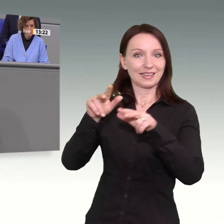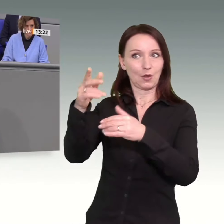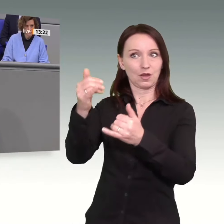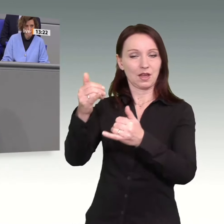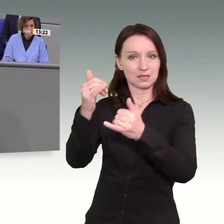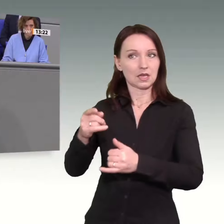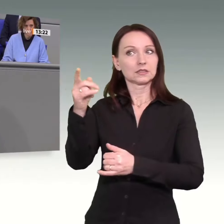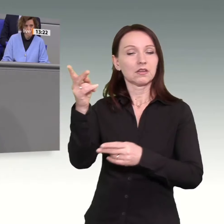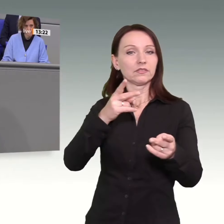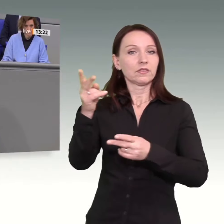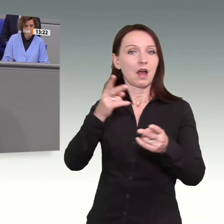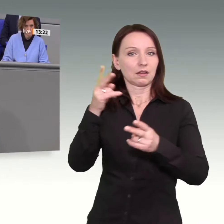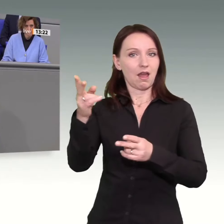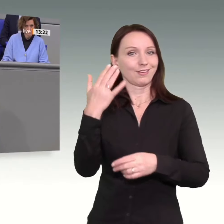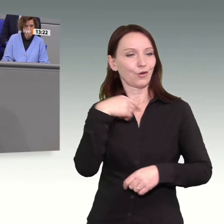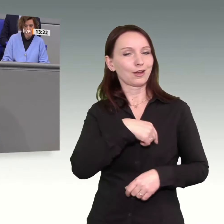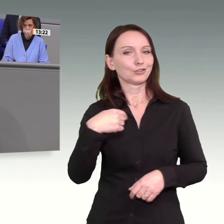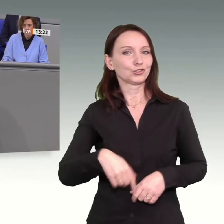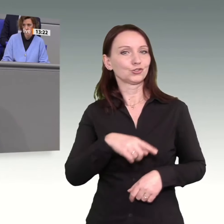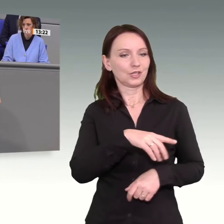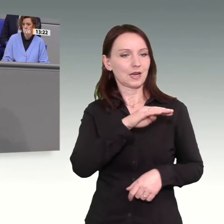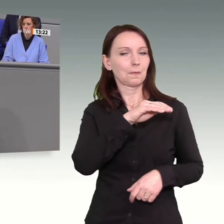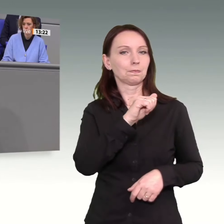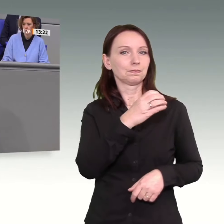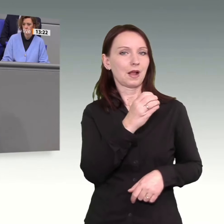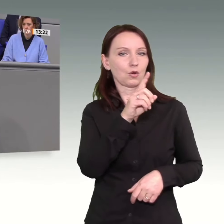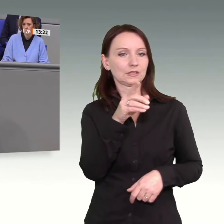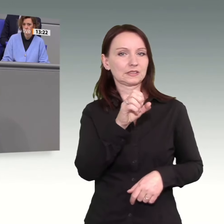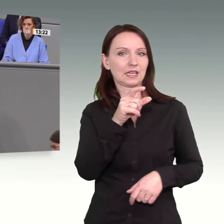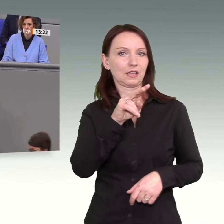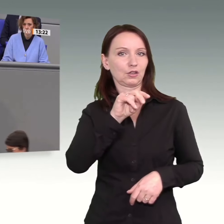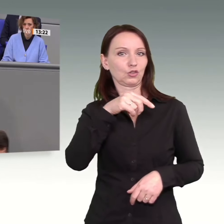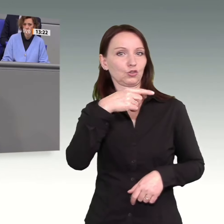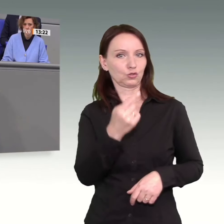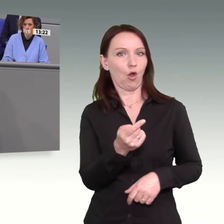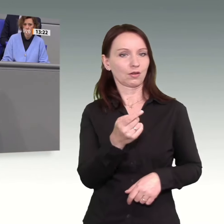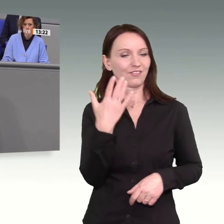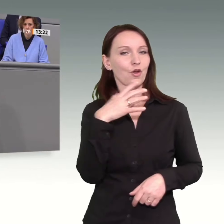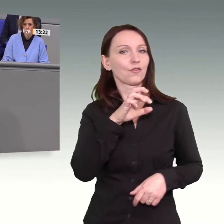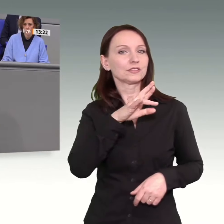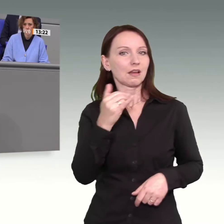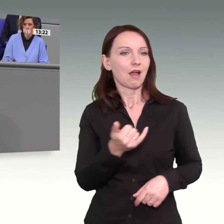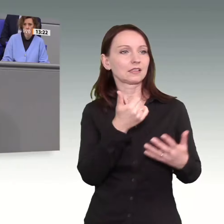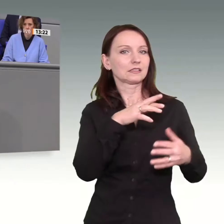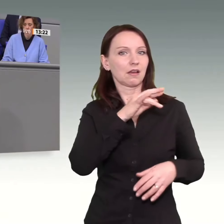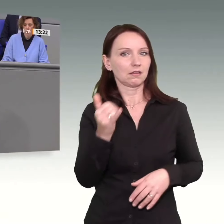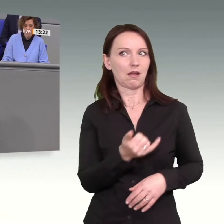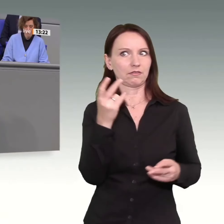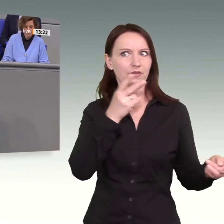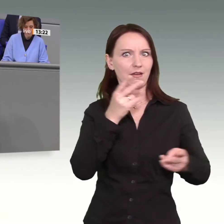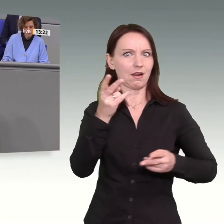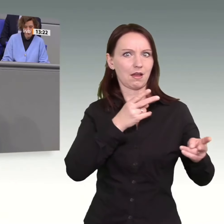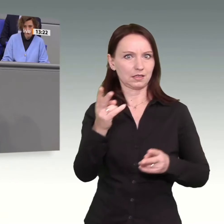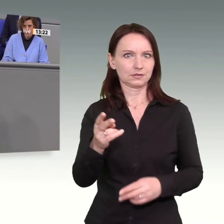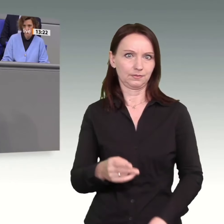der 50er und 60er zu vergleichen. Also, andere Leute müssen für Theater Eintritt bezahlen. Wir dürfen sowas lesen. Aber es macht einen wirklich